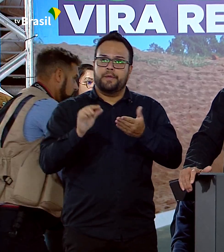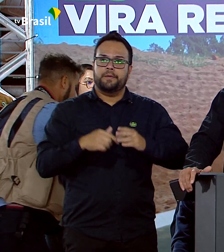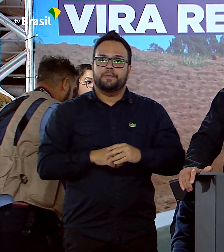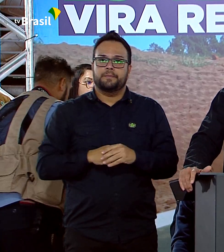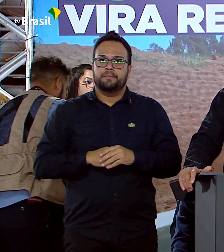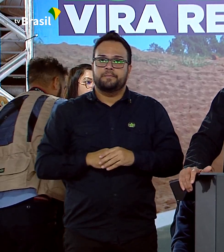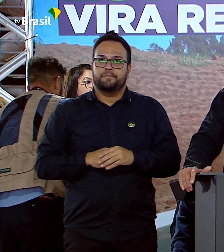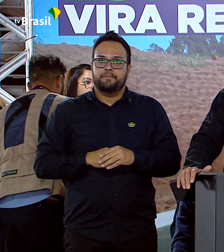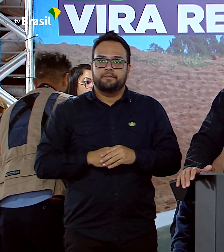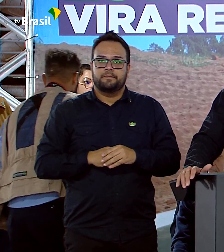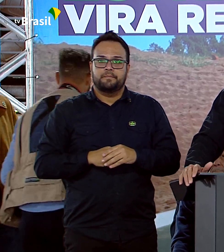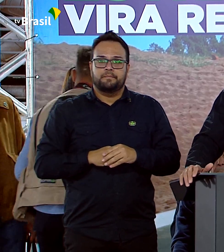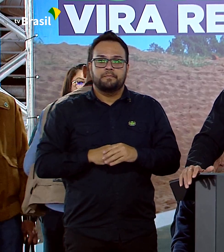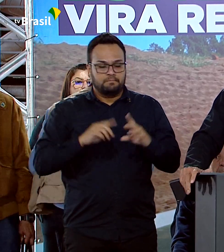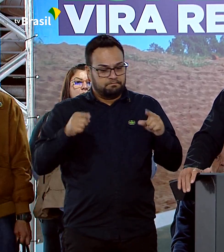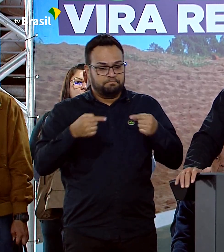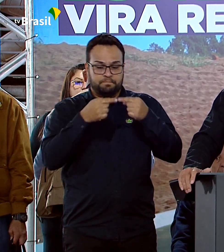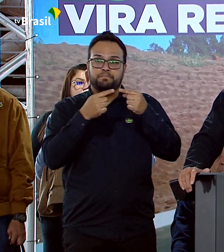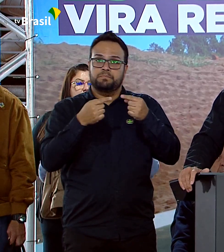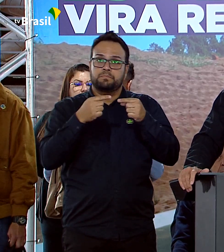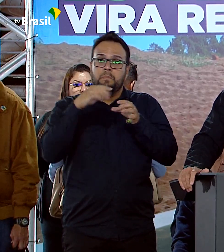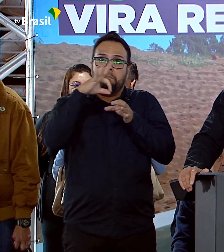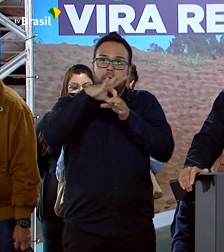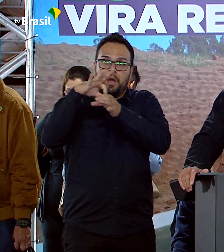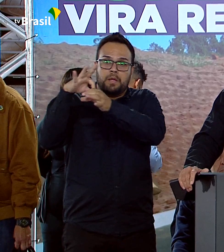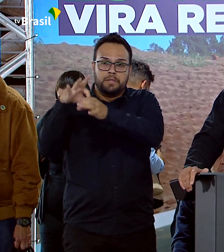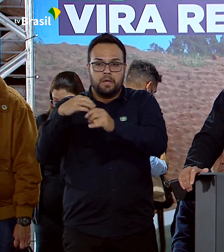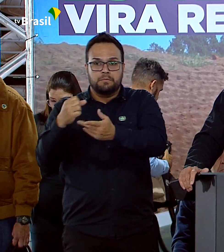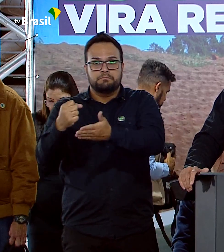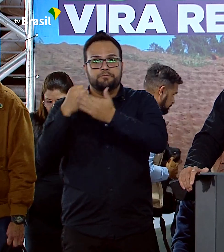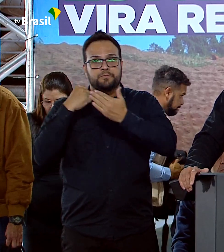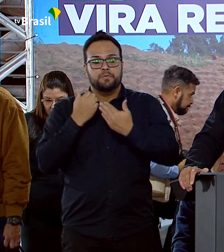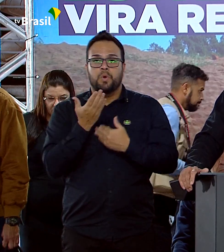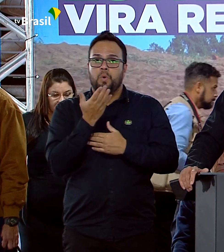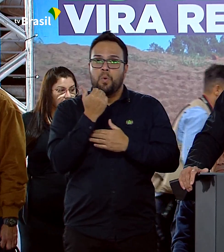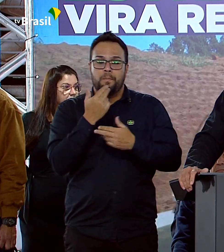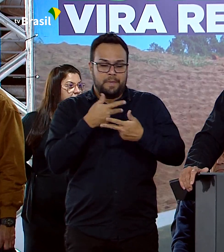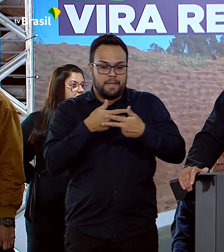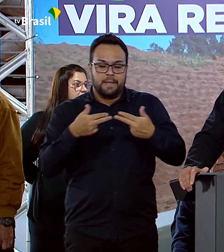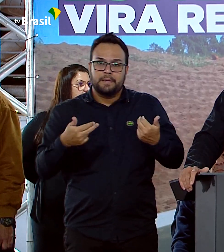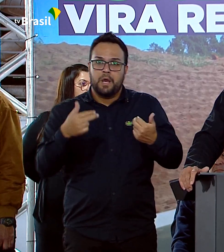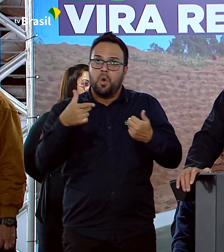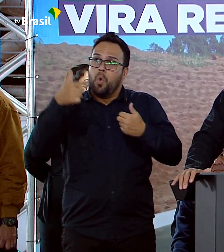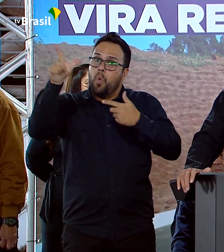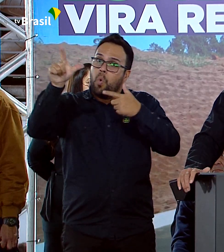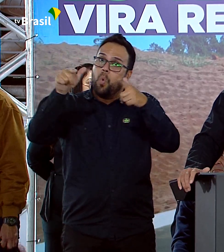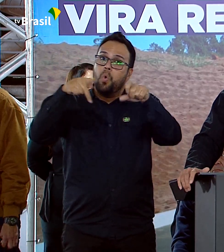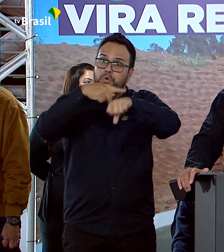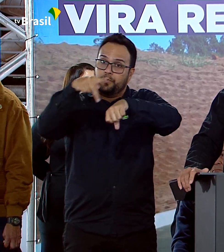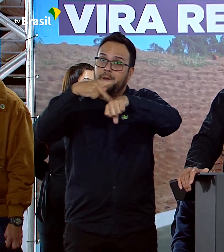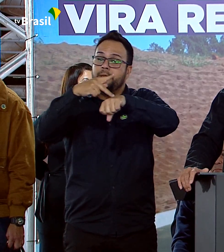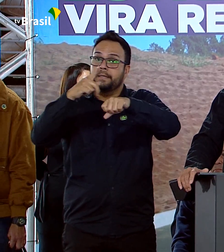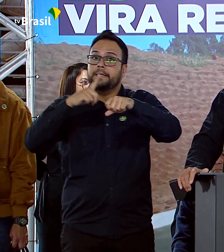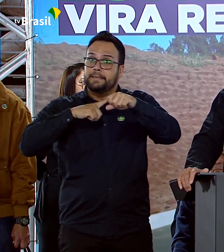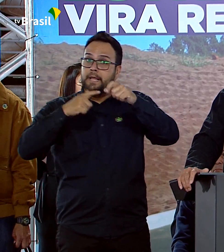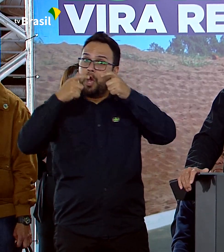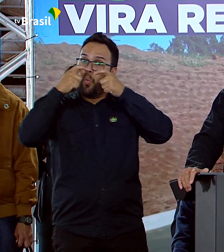para a nossa sobrevivência. Países outros estão de olho no Brasil.